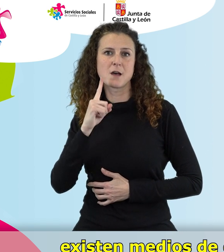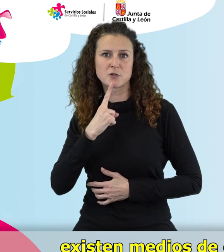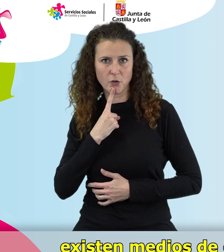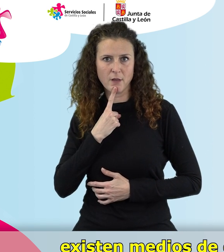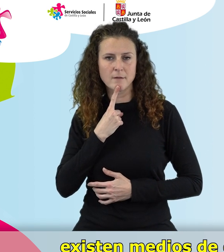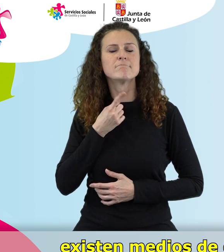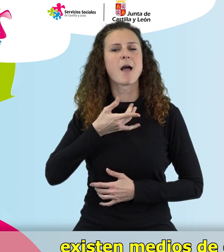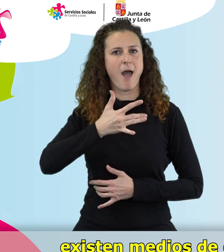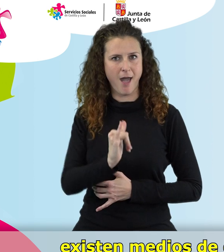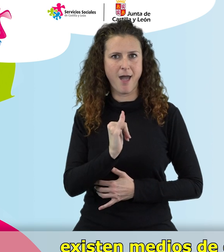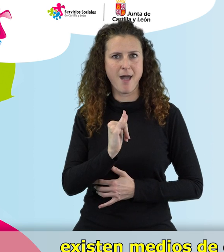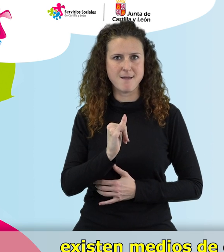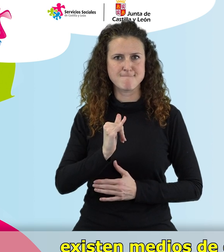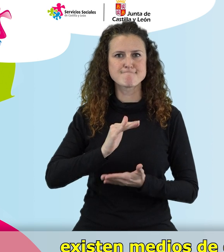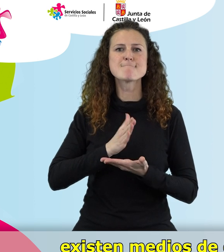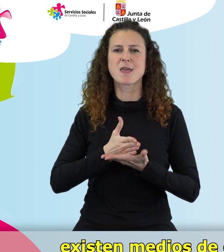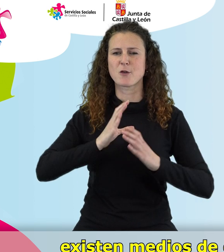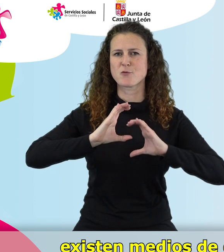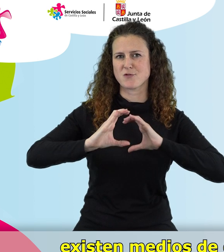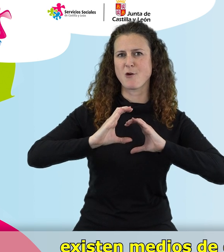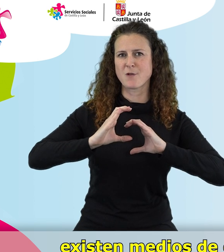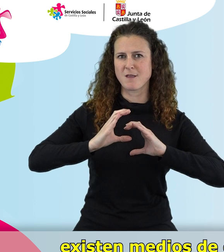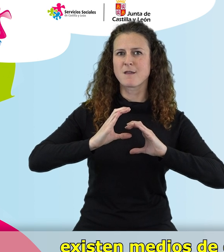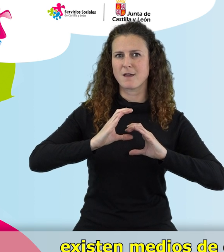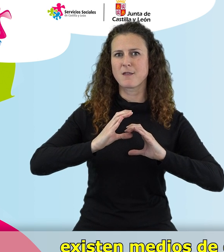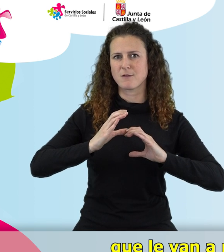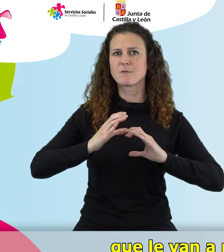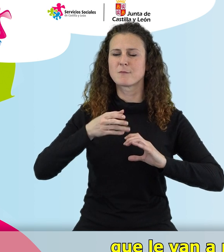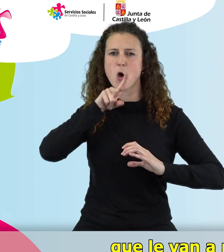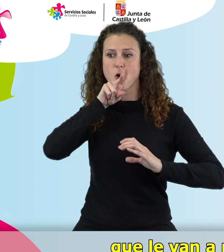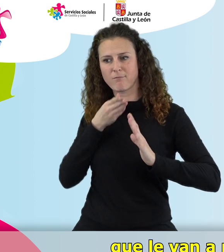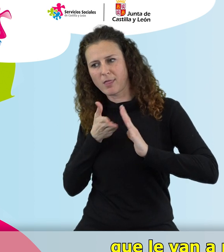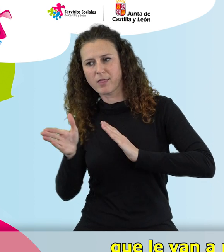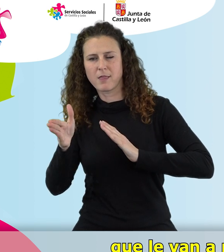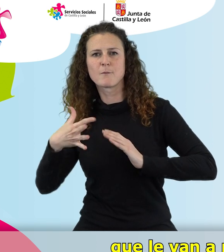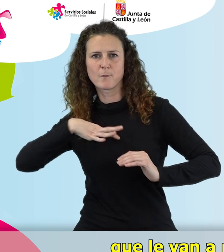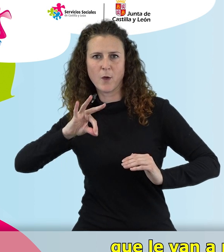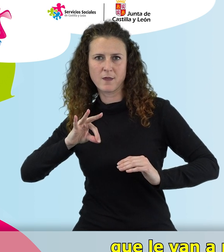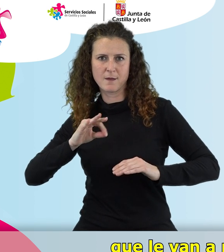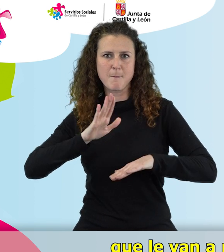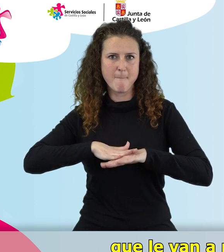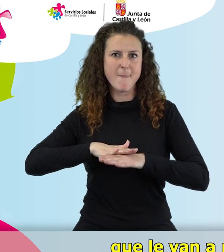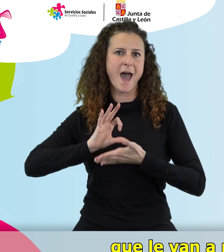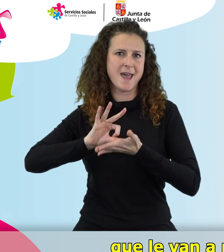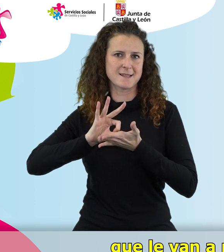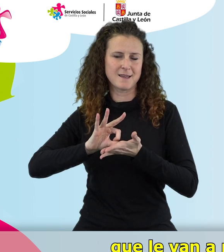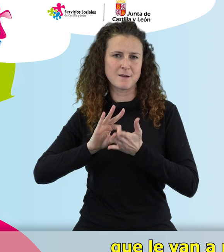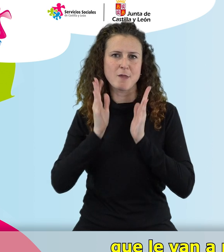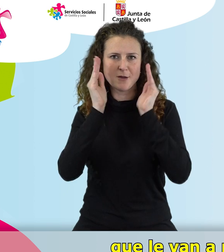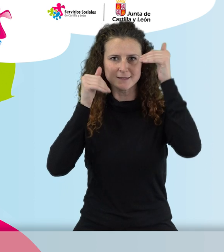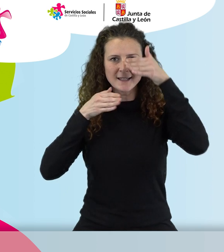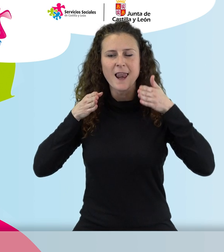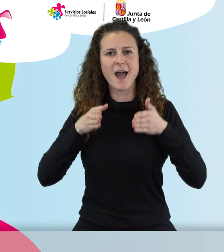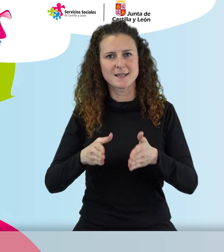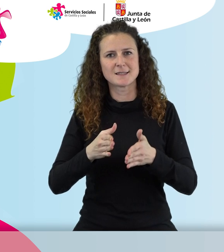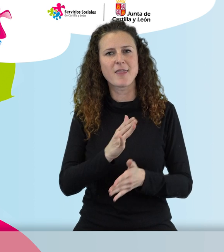existen medios de comunicación alternativos a la comunicación oral que le van a permitir disponer de teleasistencia.